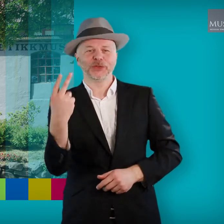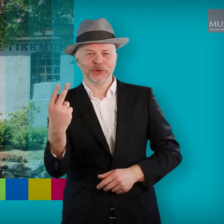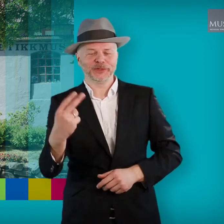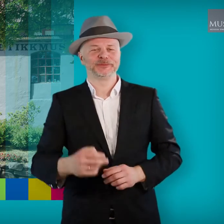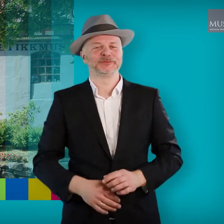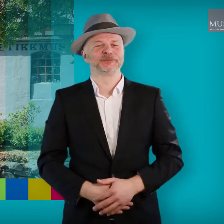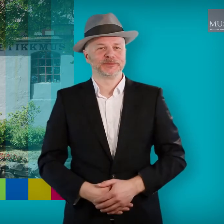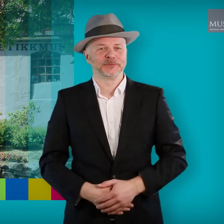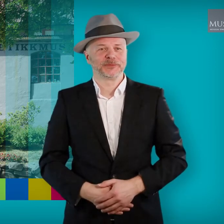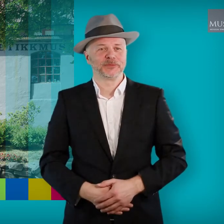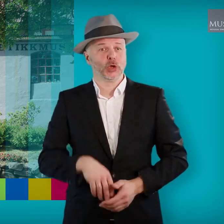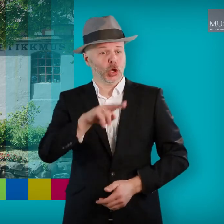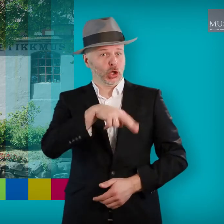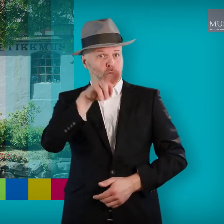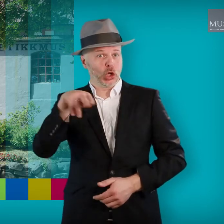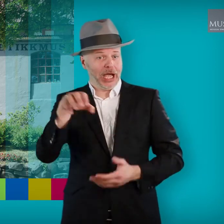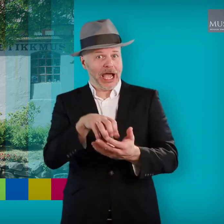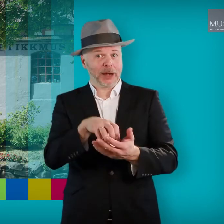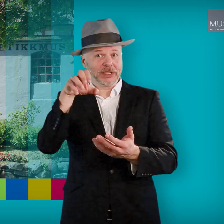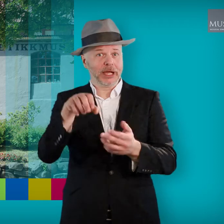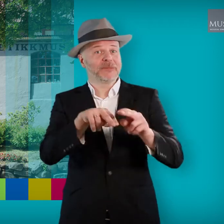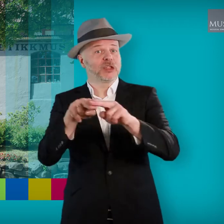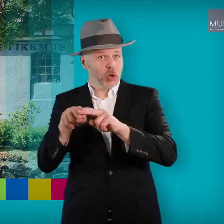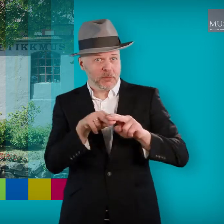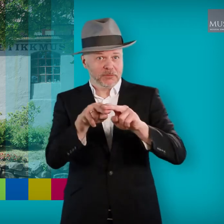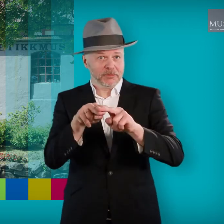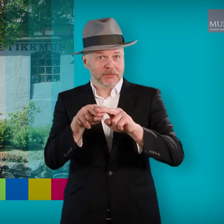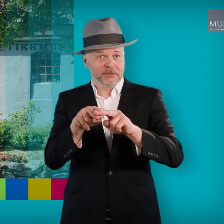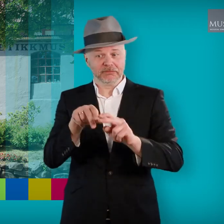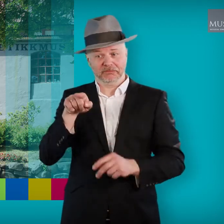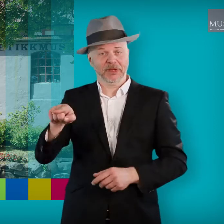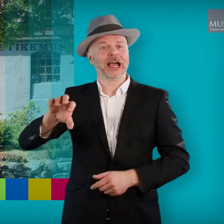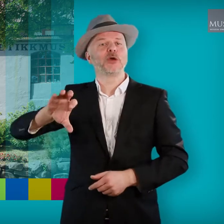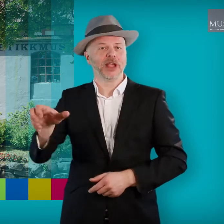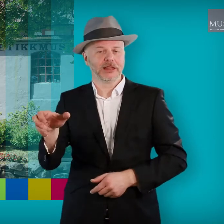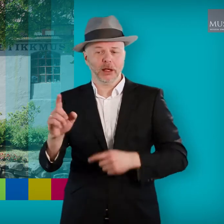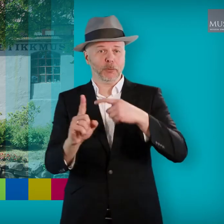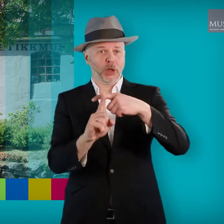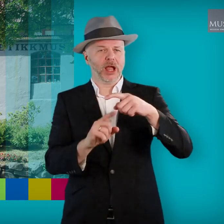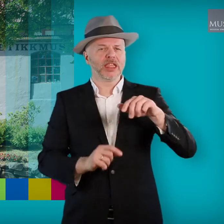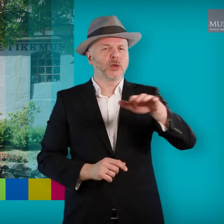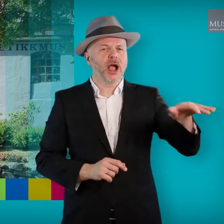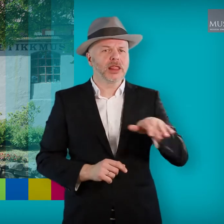museum i 1982. Norsk Hermetikk-museum er både eit regionalt og nasjonalt